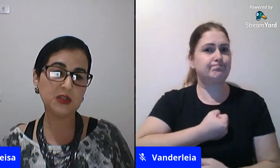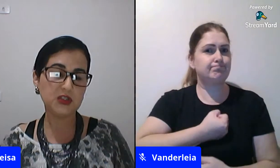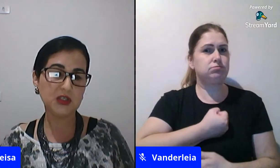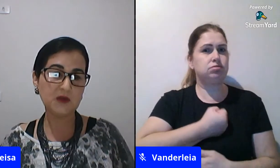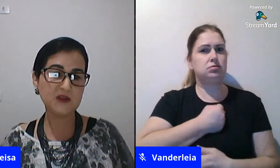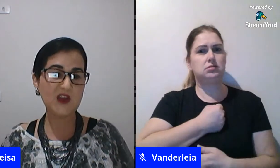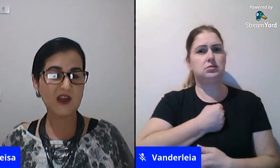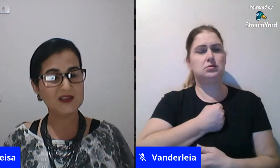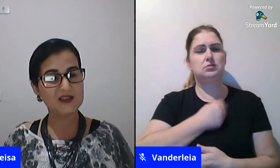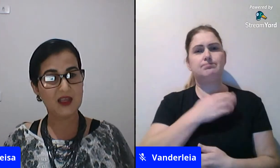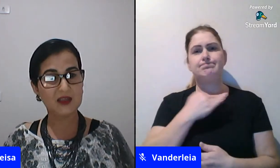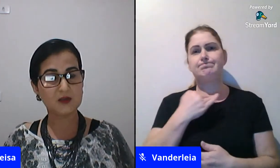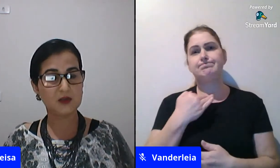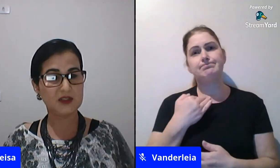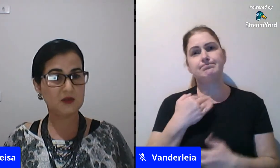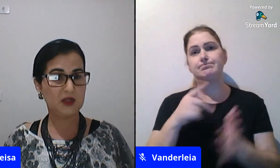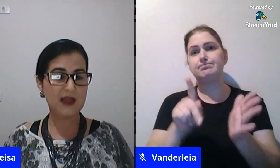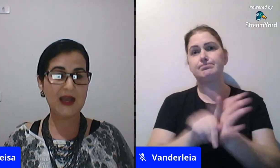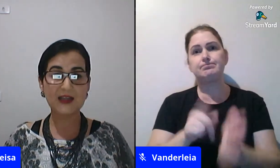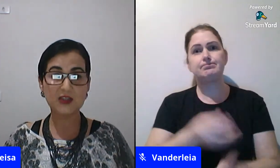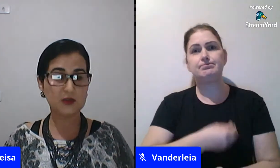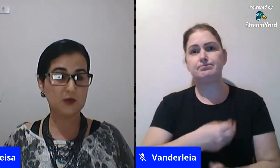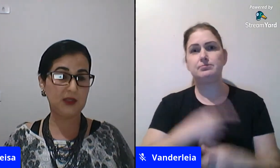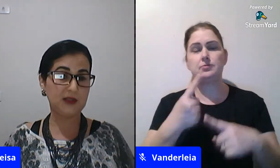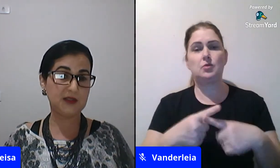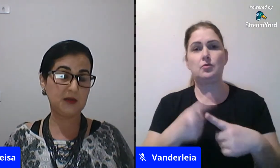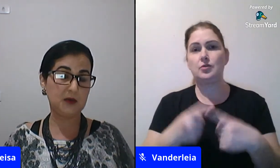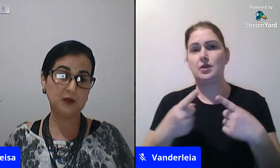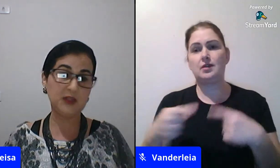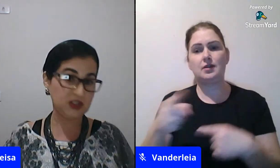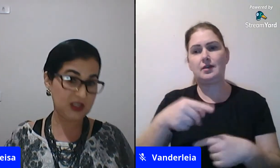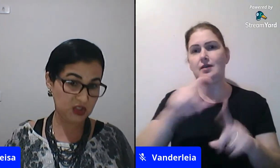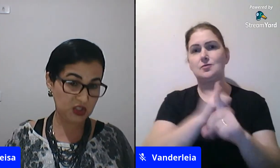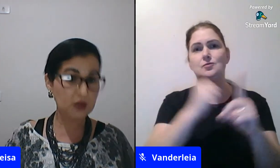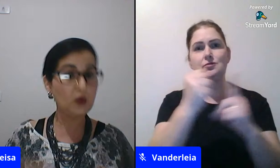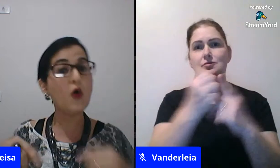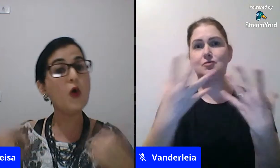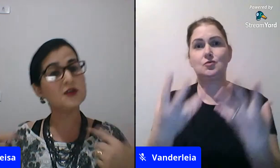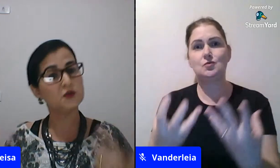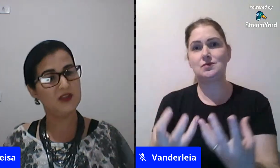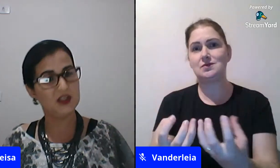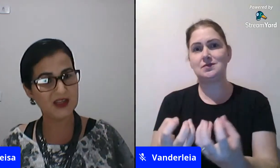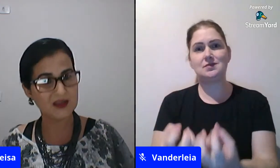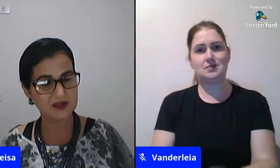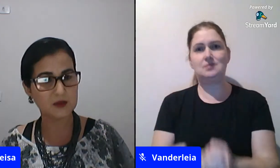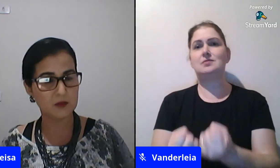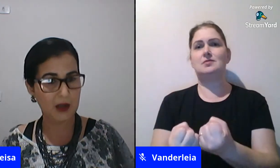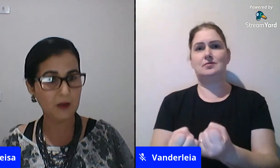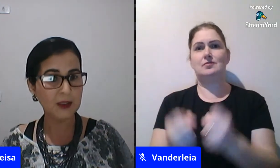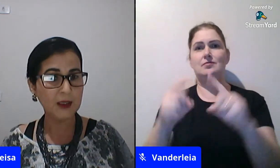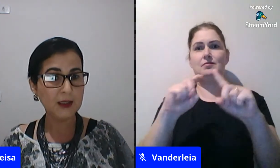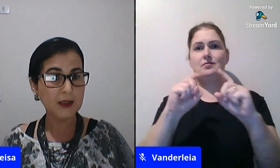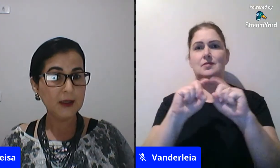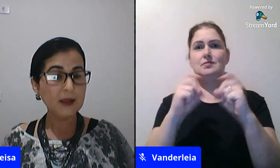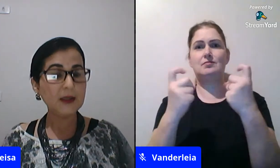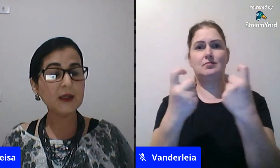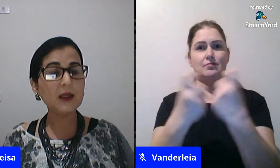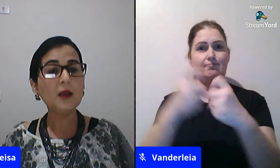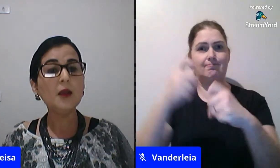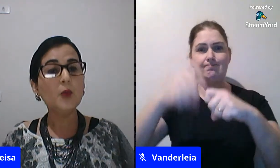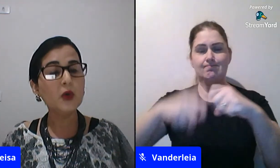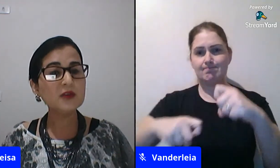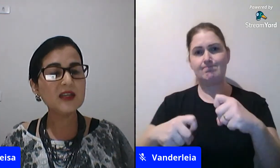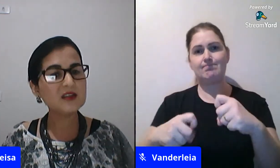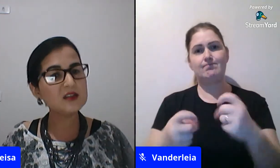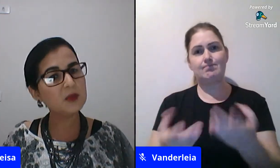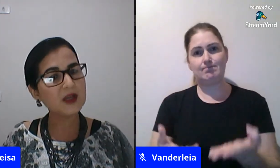não serem aceitas sua sexualidade ou a sua identidade de gênero ou a sua identidade sexual e